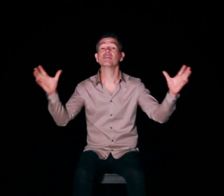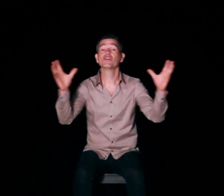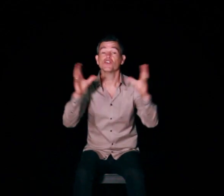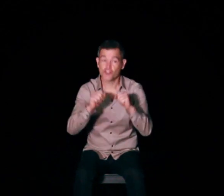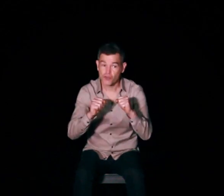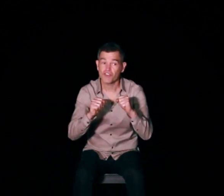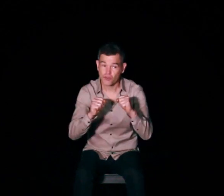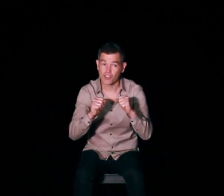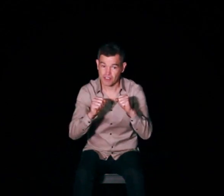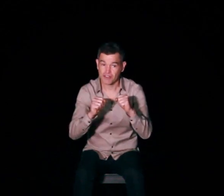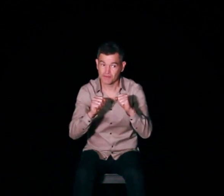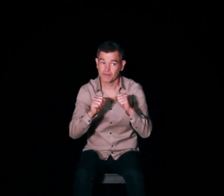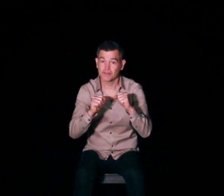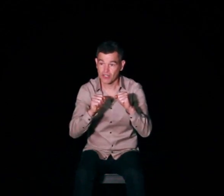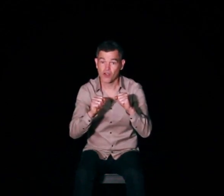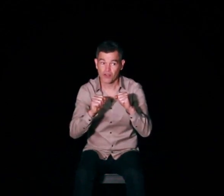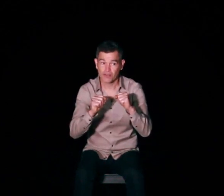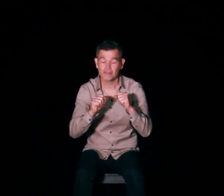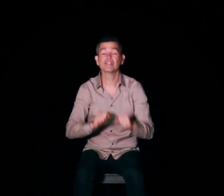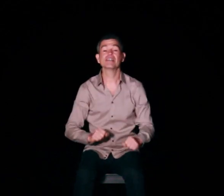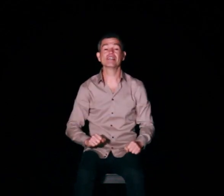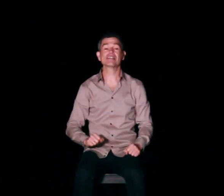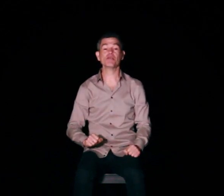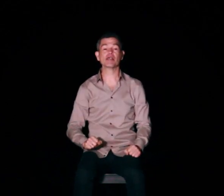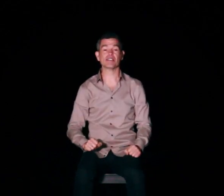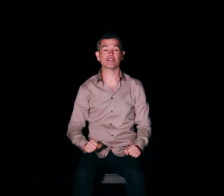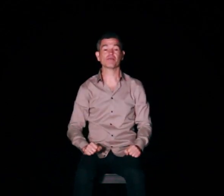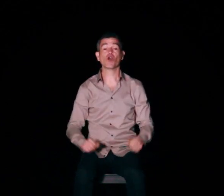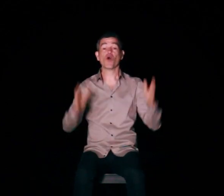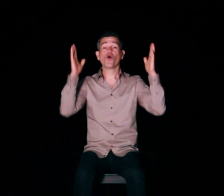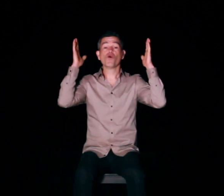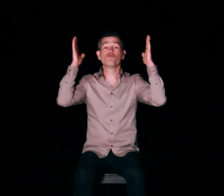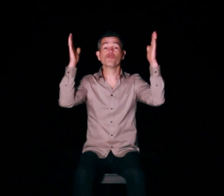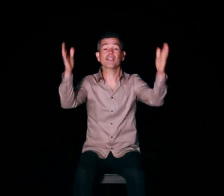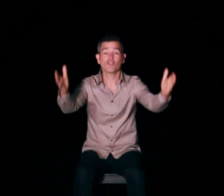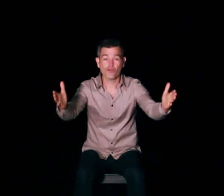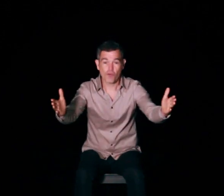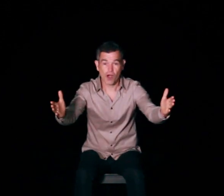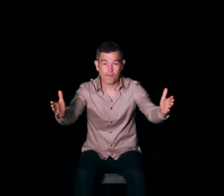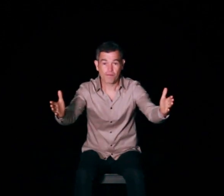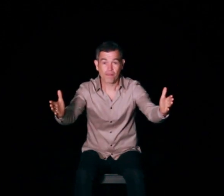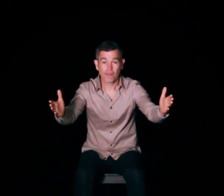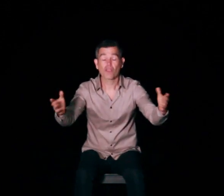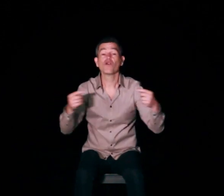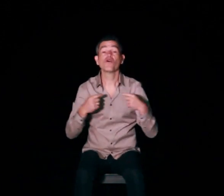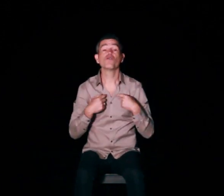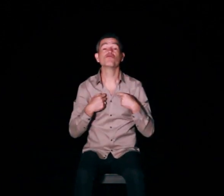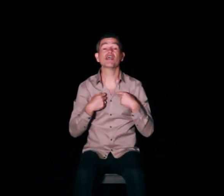je fais ce geste d'accord ? c'est parti vous qui êtes devant moi vous